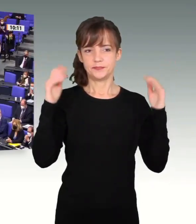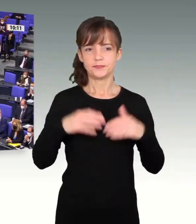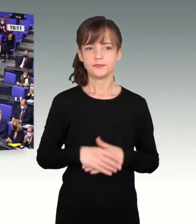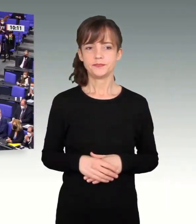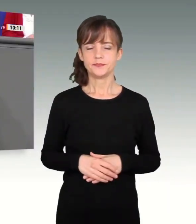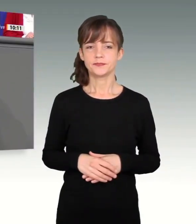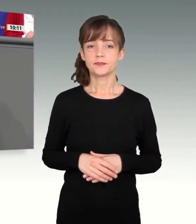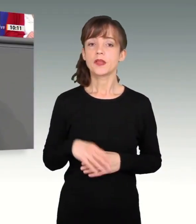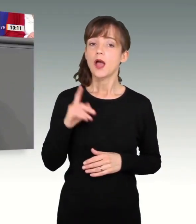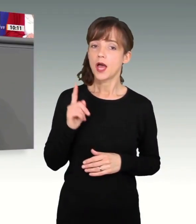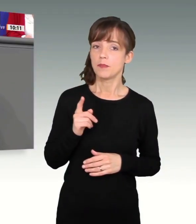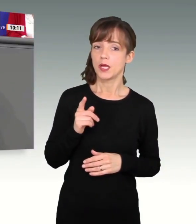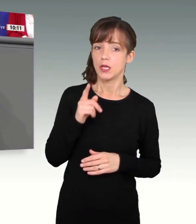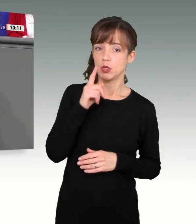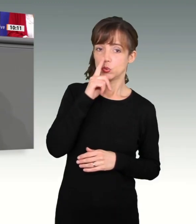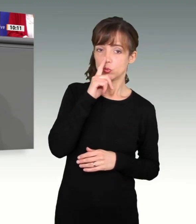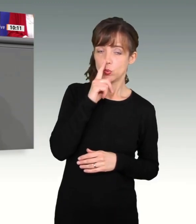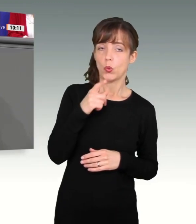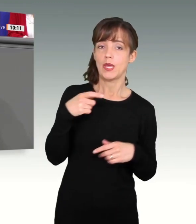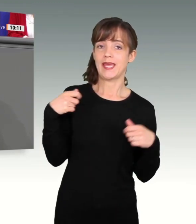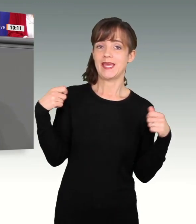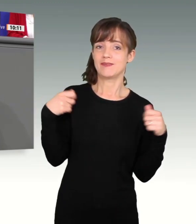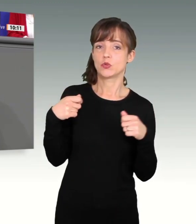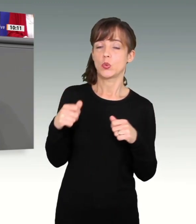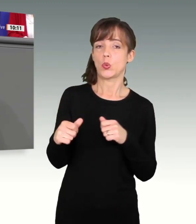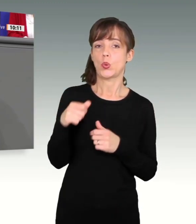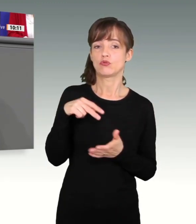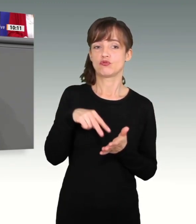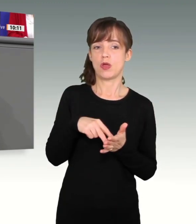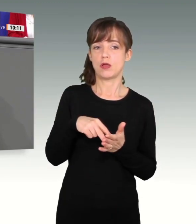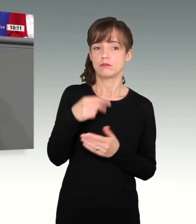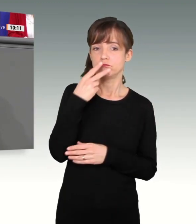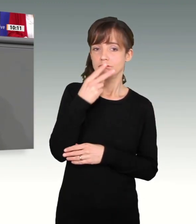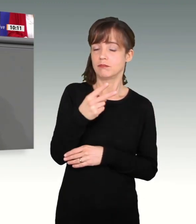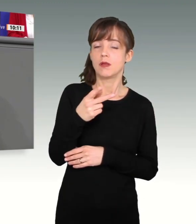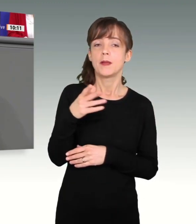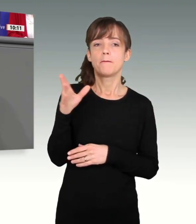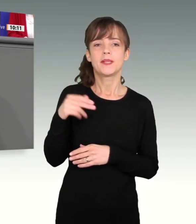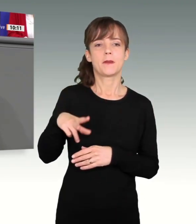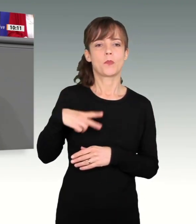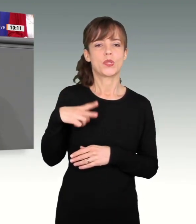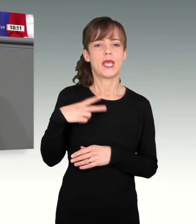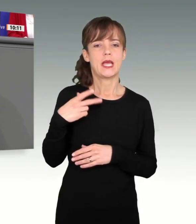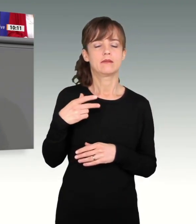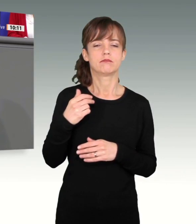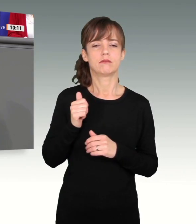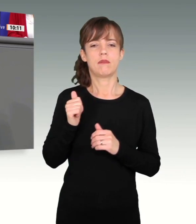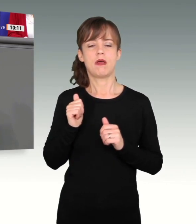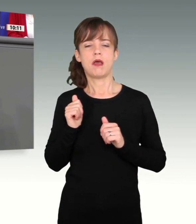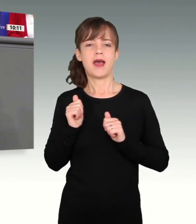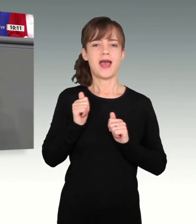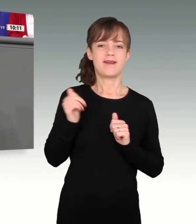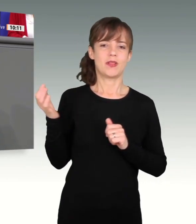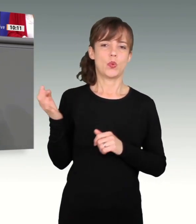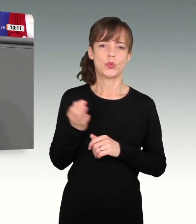Wir gehen aber nicht nur den Investitionsrückstand in der Ampelkoalition an. Wir schaffen mit einem modernen Einwanderungsgesetz auch die Grundlage,